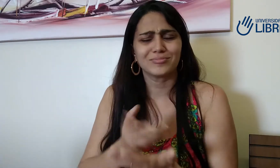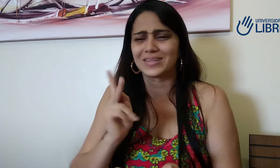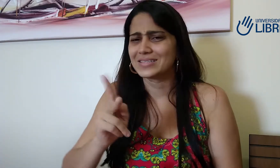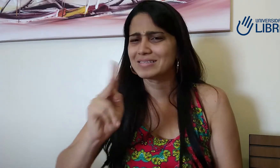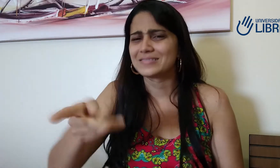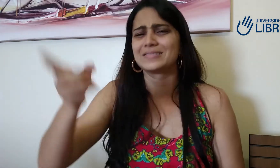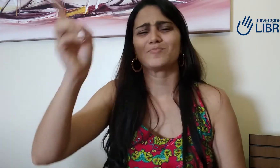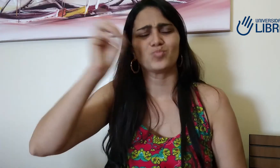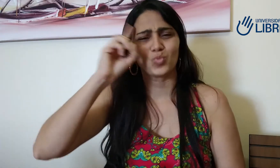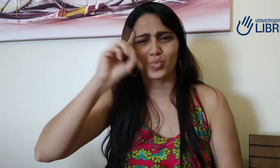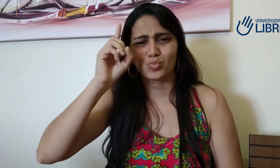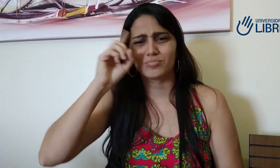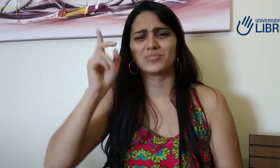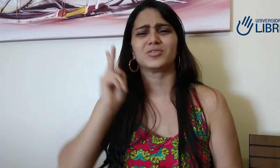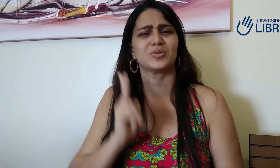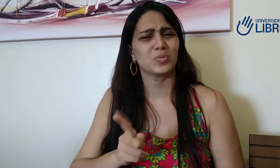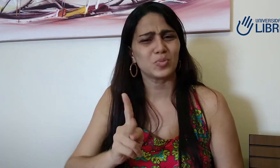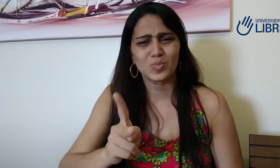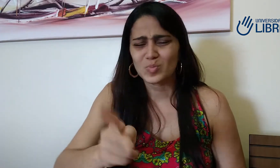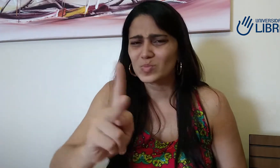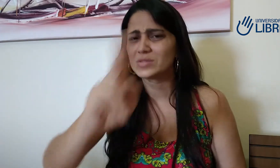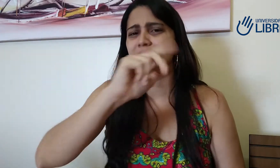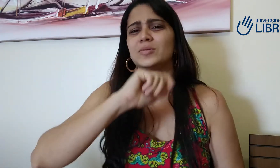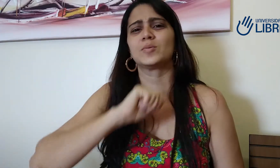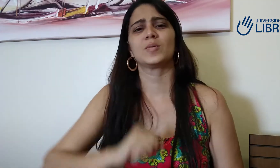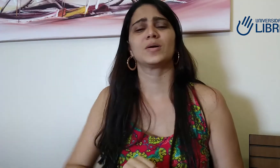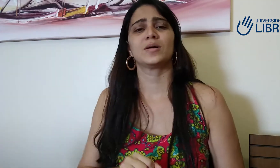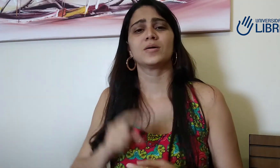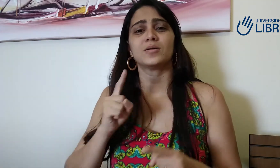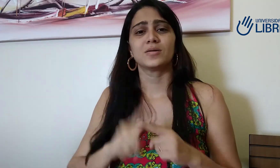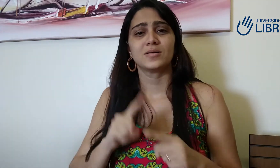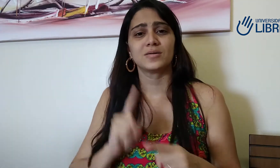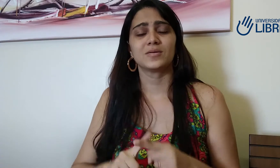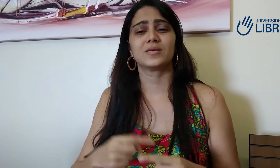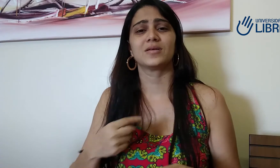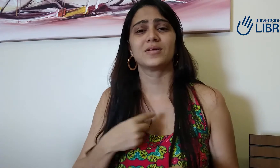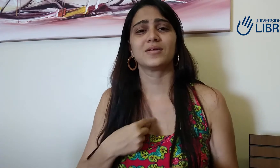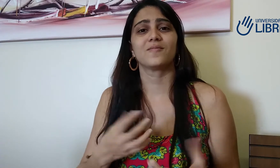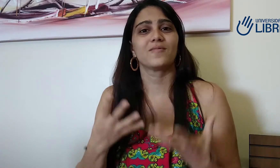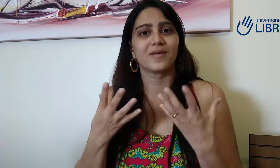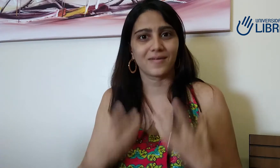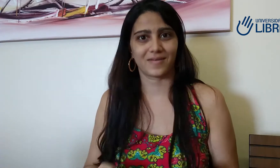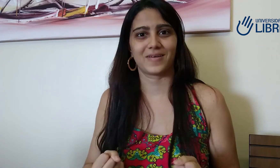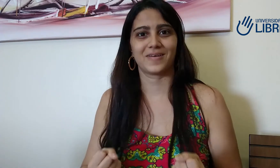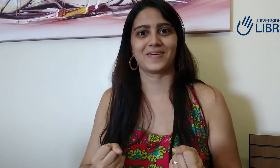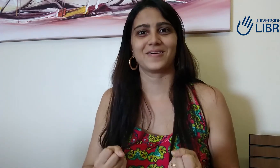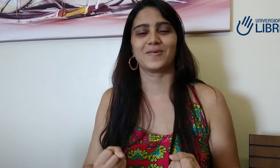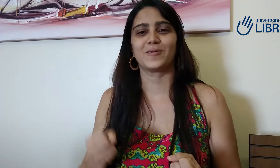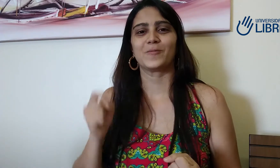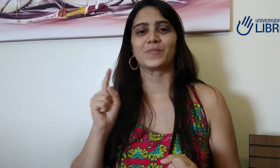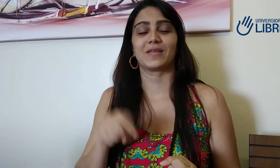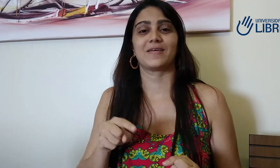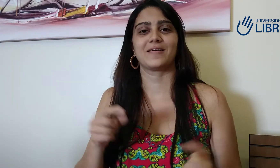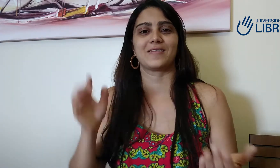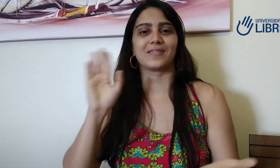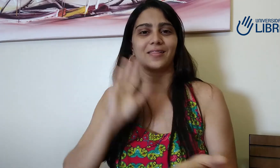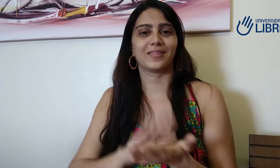transformou a minha vida completamente. E, agora, eu quero continuar estudando todo dia, continuar sempre estudando.